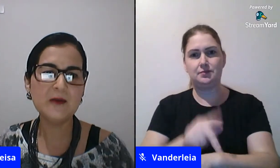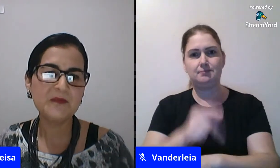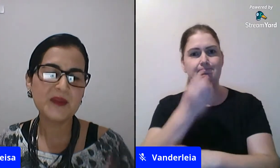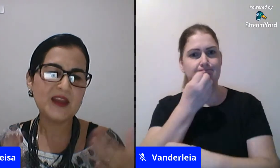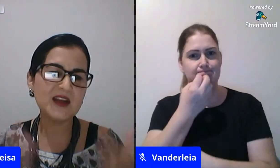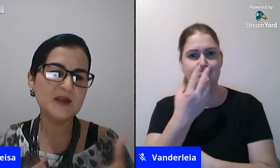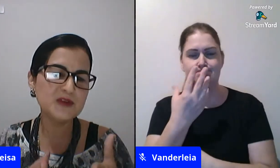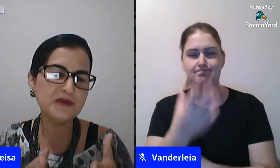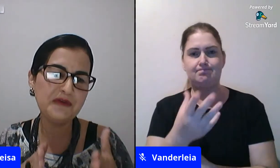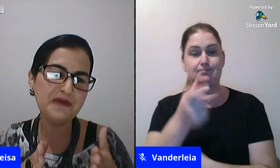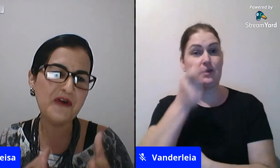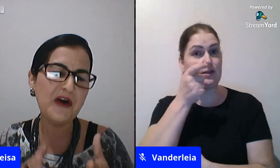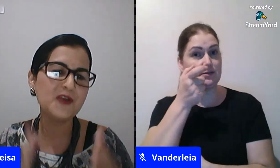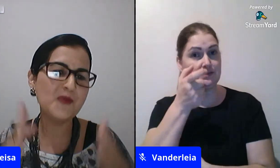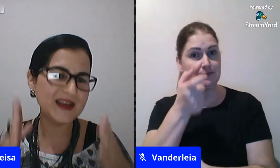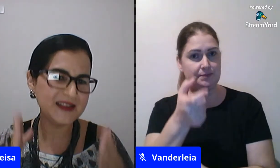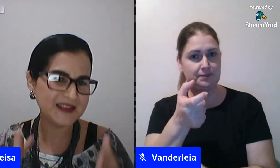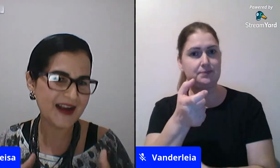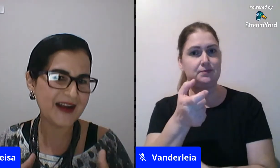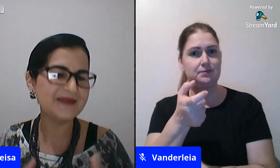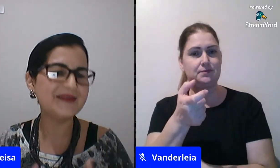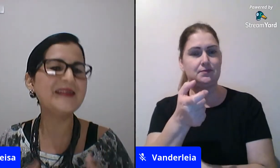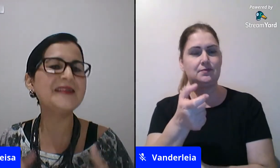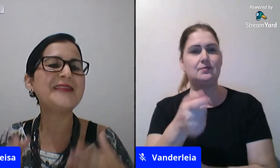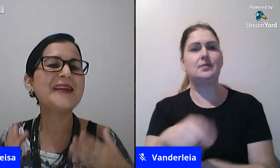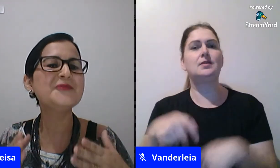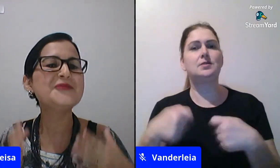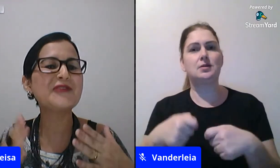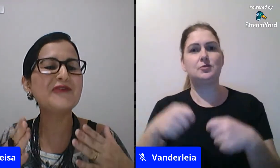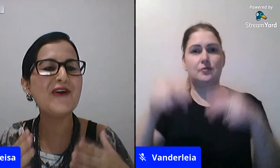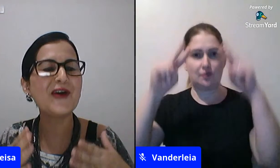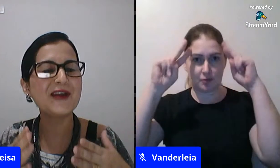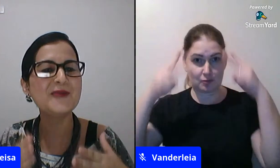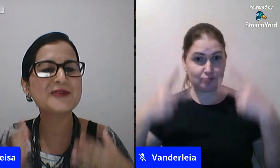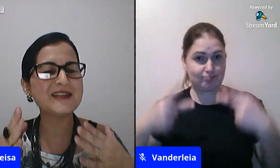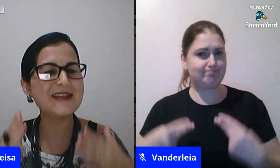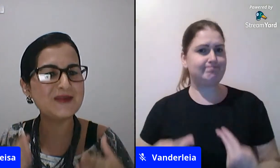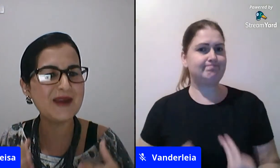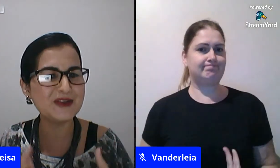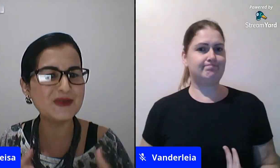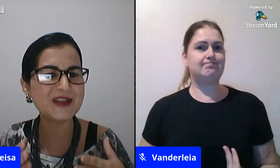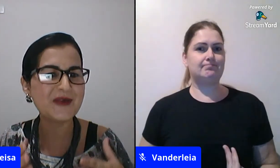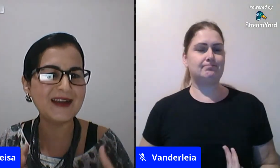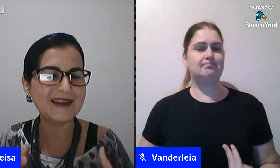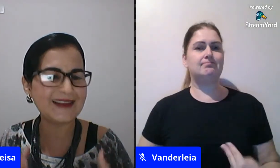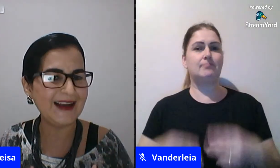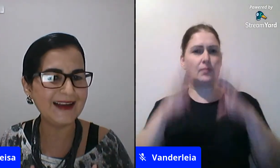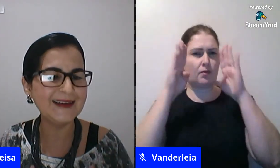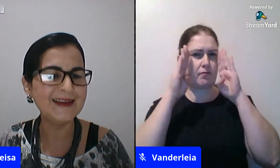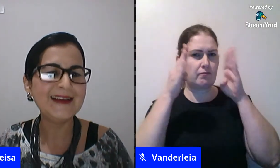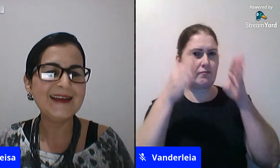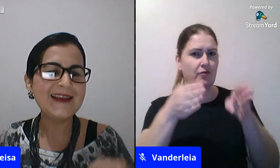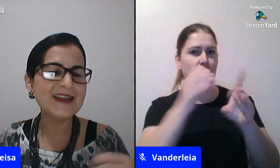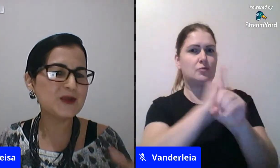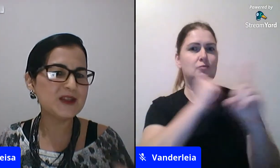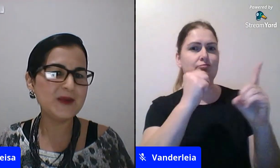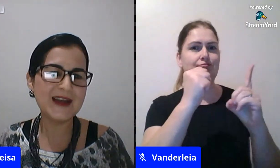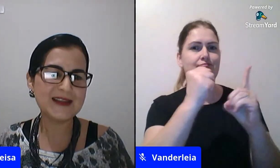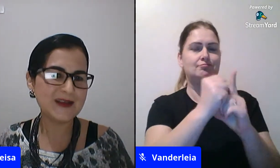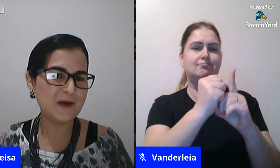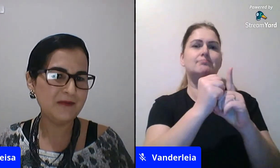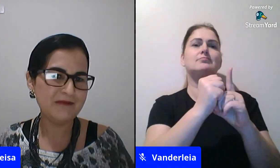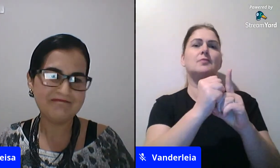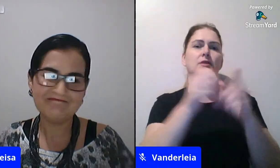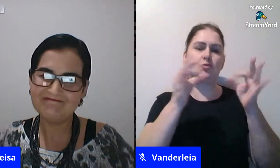então temos um foco em humanizar temos um enfoque numa sociedade mais justa igualitária e as